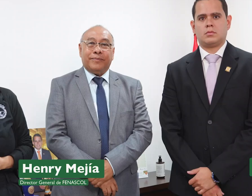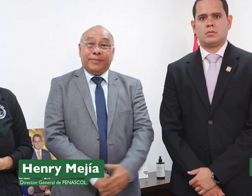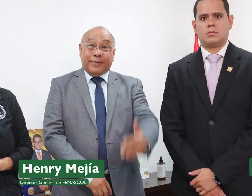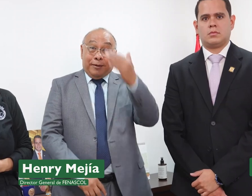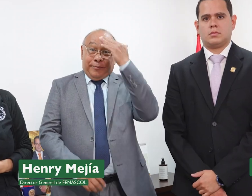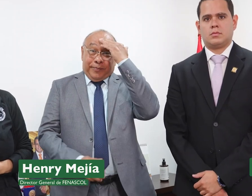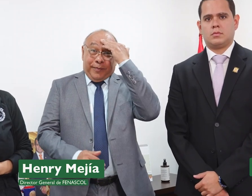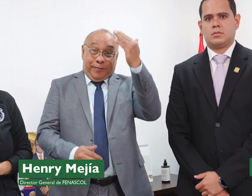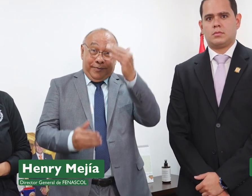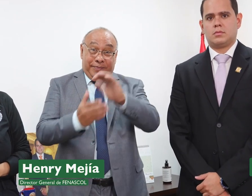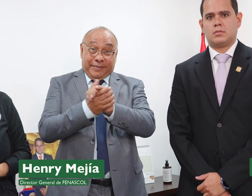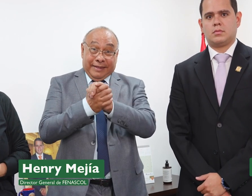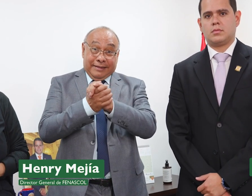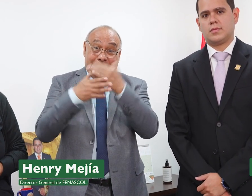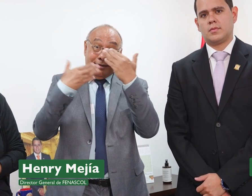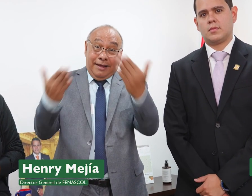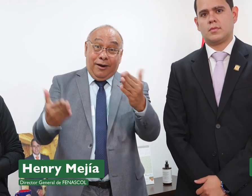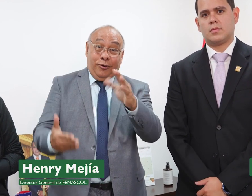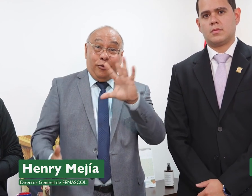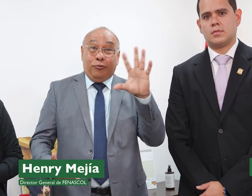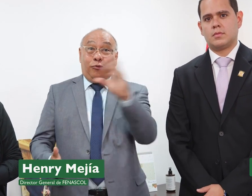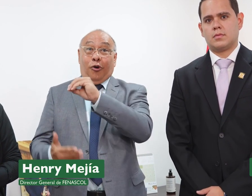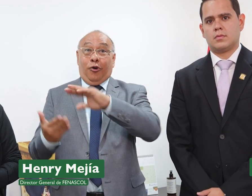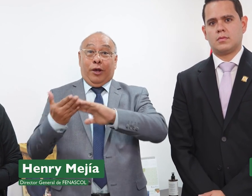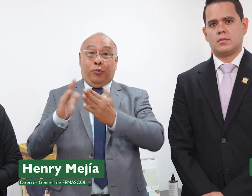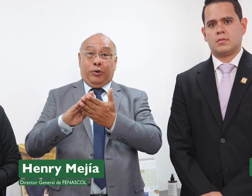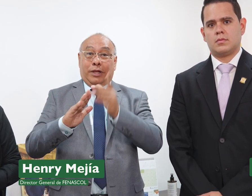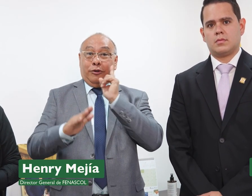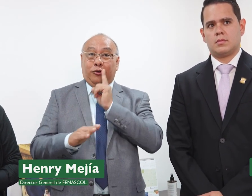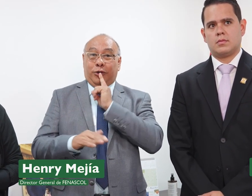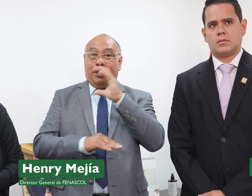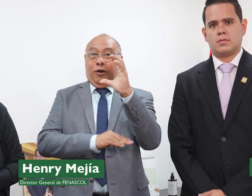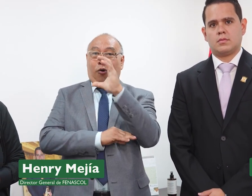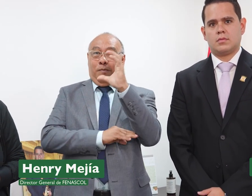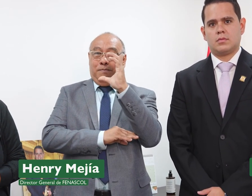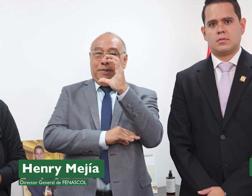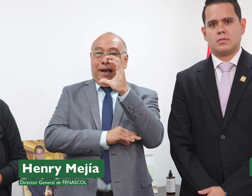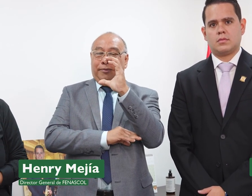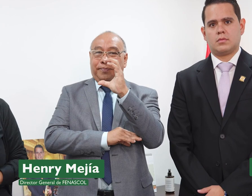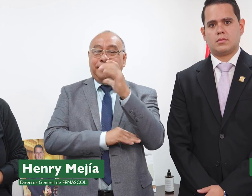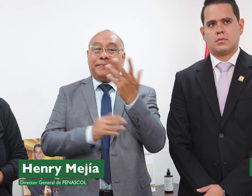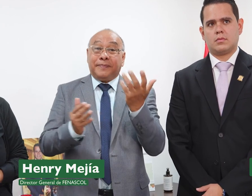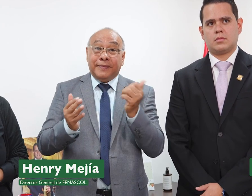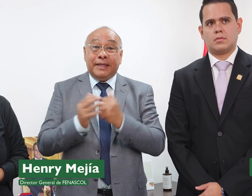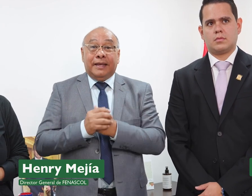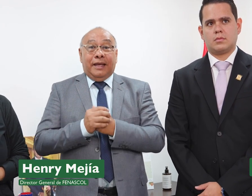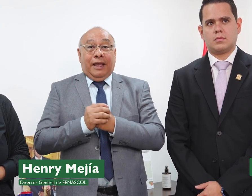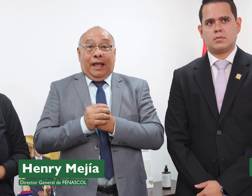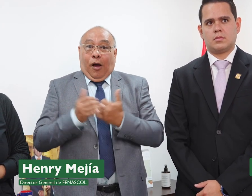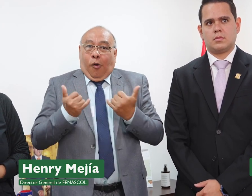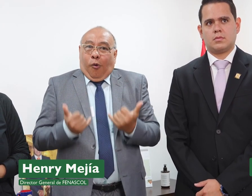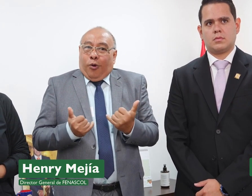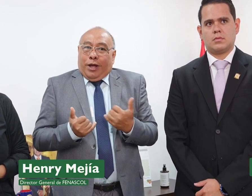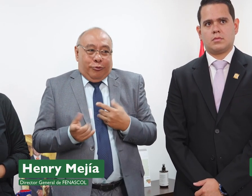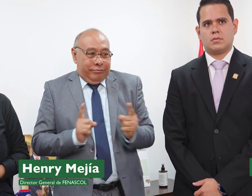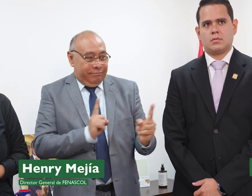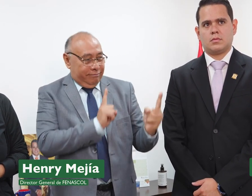Un gran saludo a toda la comunidad sorda de Colombia. Me encuentro con el representante a la Cámara, el señor